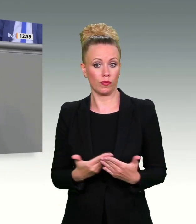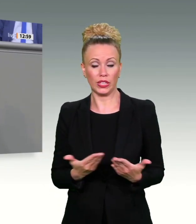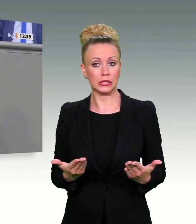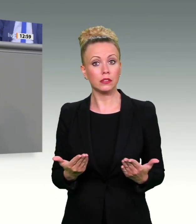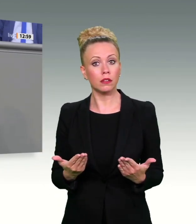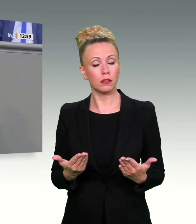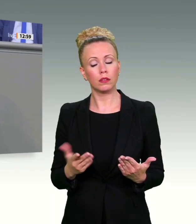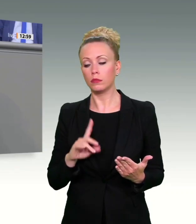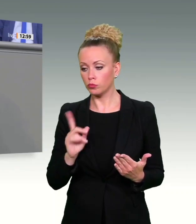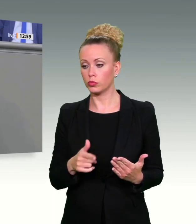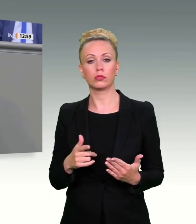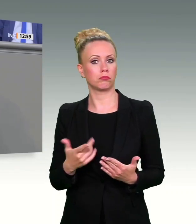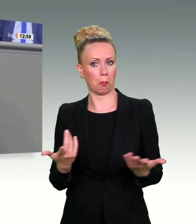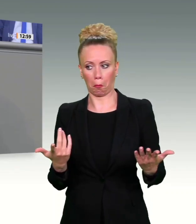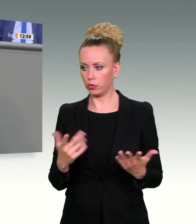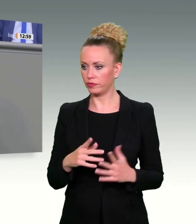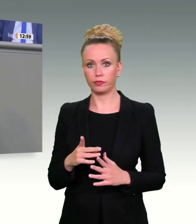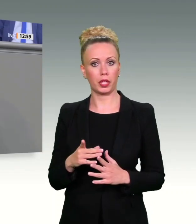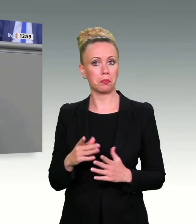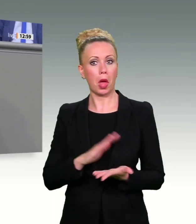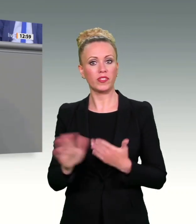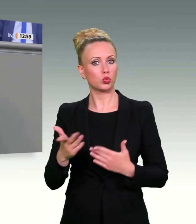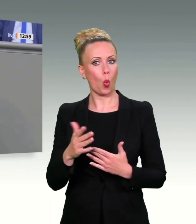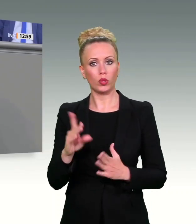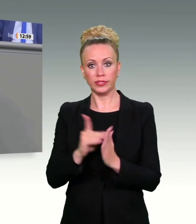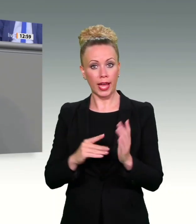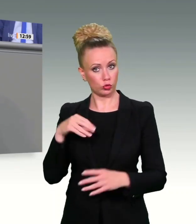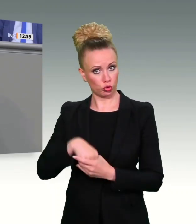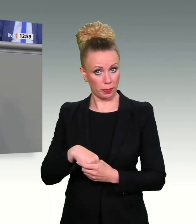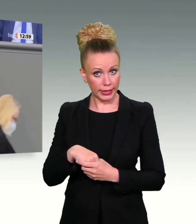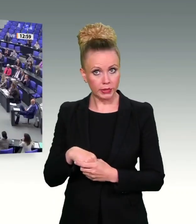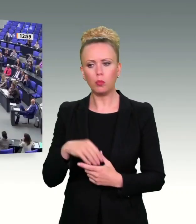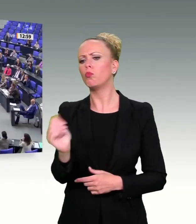anlasslose Vorratsdatenspeicherung aus deutschen Gesetzen zu streichen, meine Damen und Herren.